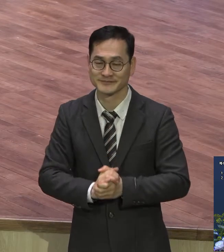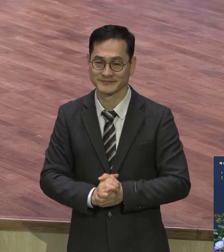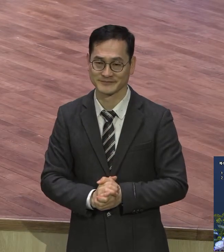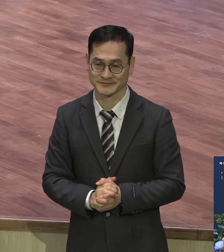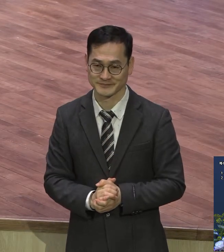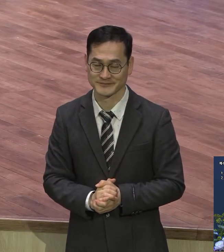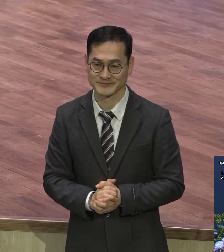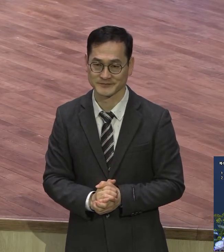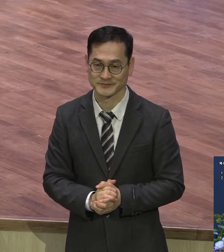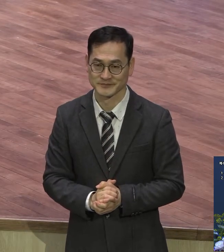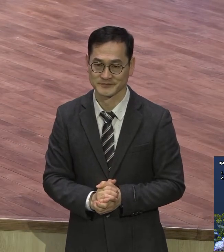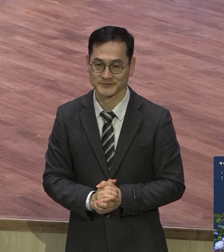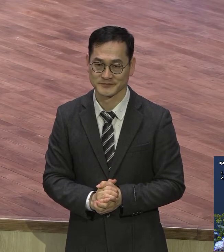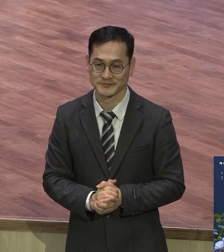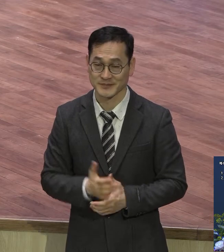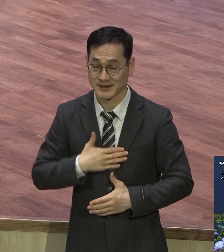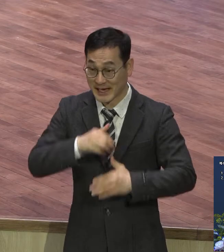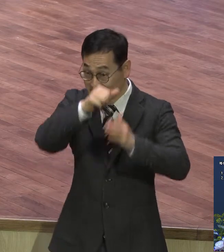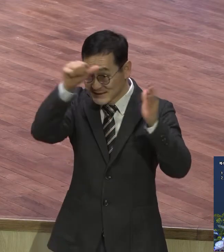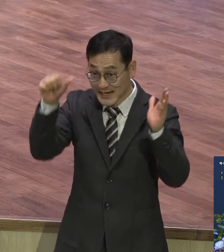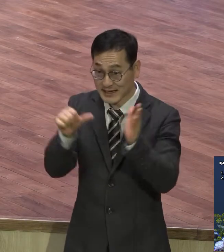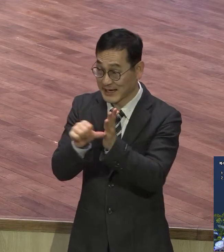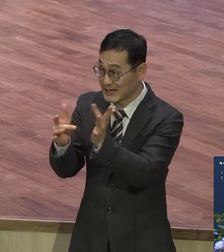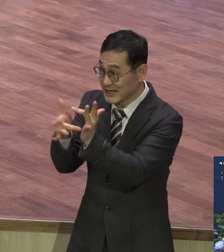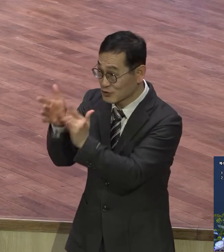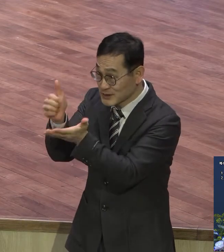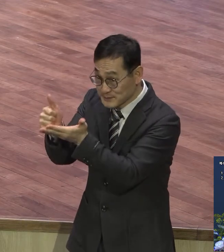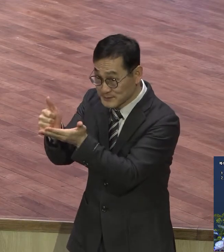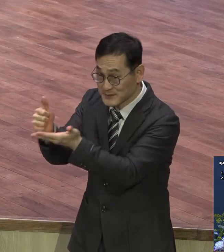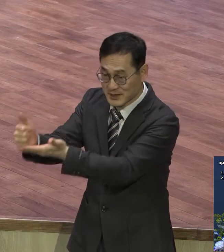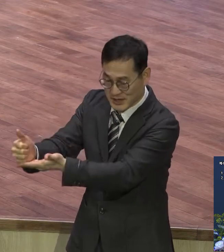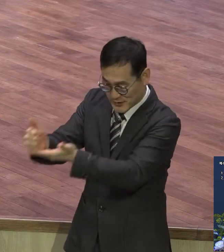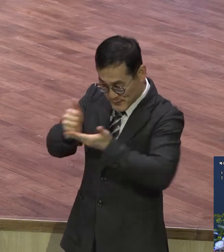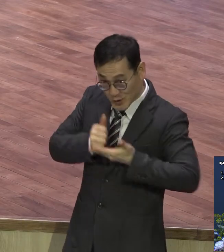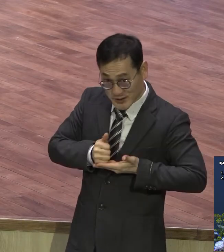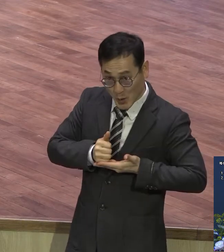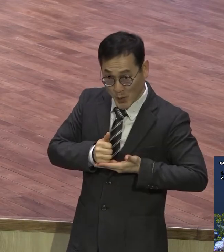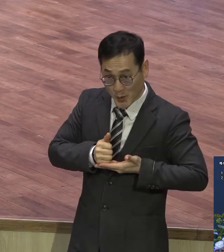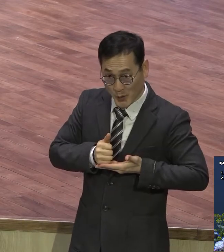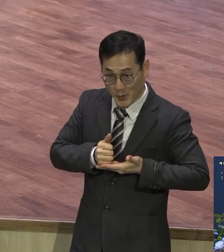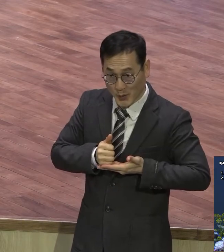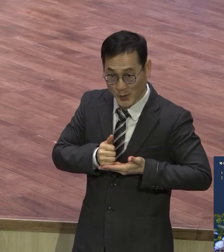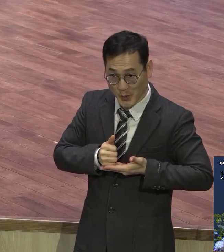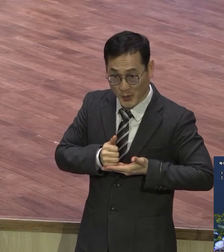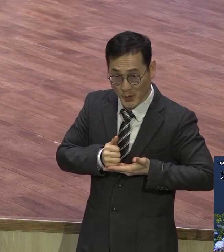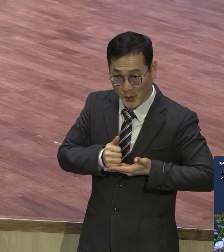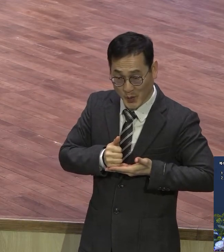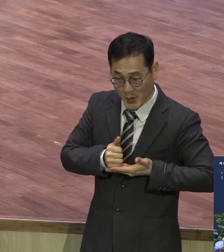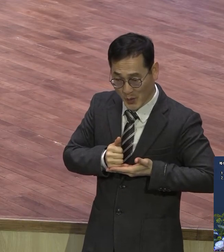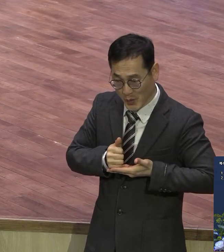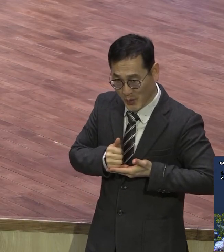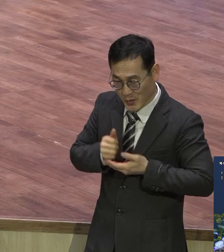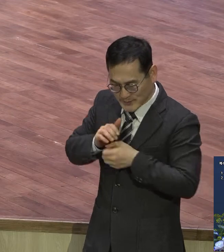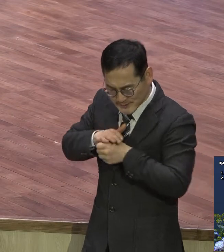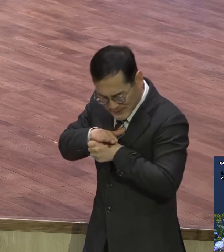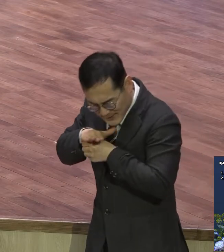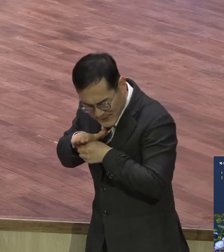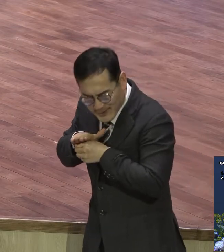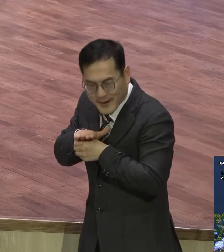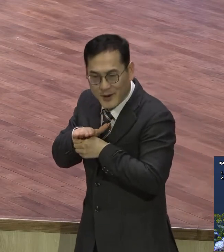내 인생에 예수 그리스도를 중인으로 모시고 그들을 그 예수를 간절히 사모하면서 예수 그리스도를 더